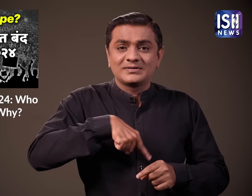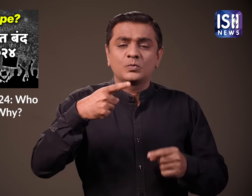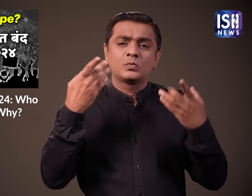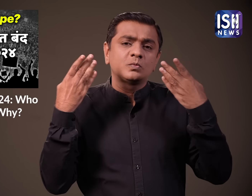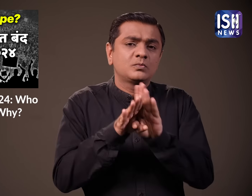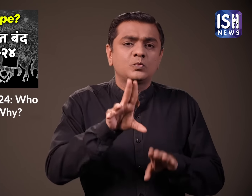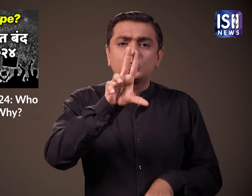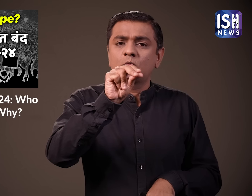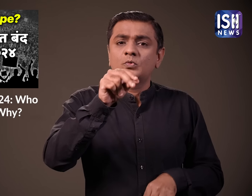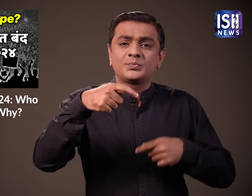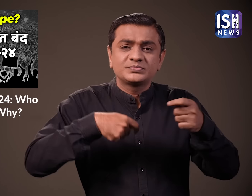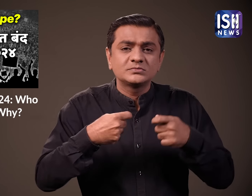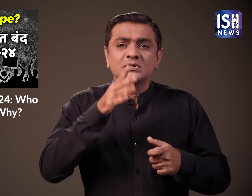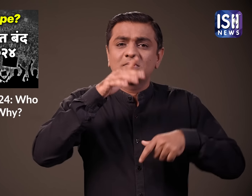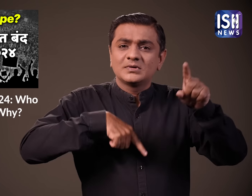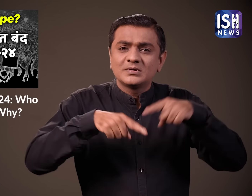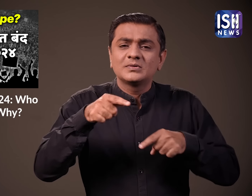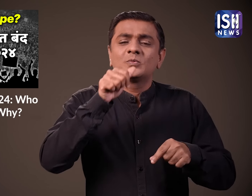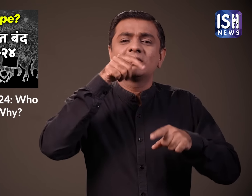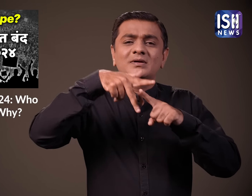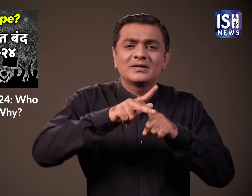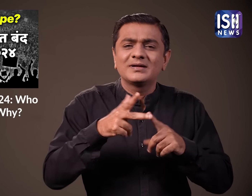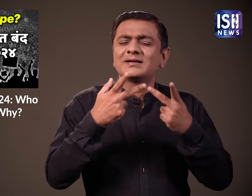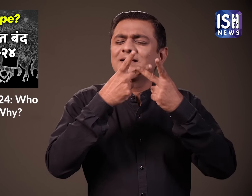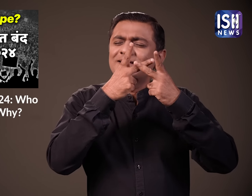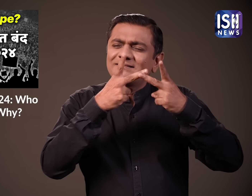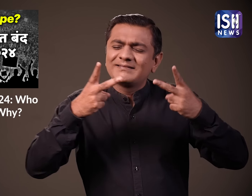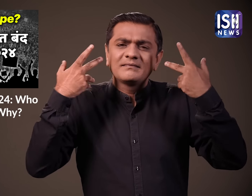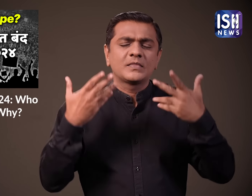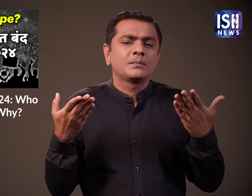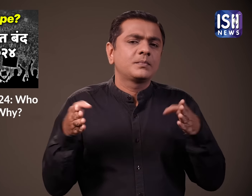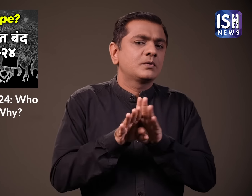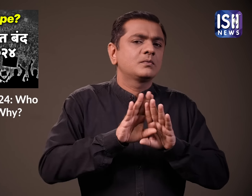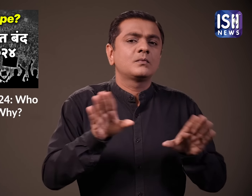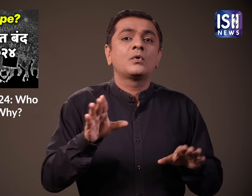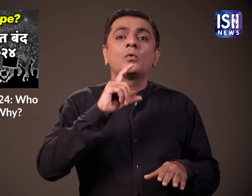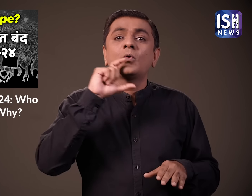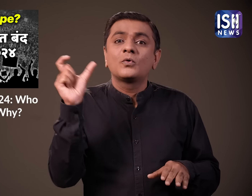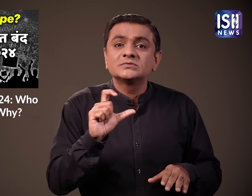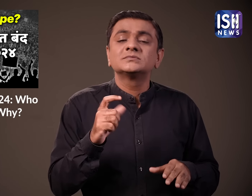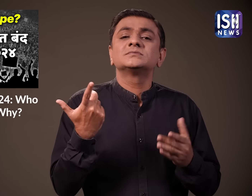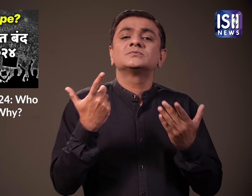परिवाहन, सार्वजनिक जल आपूर्ती, स्कूल, कॉलेज, आदी